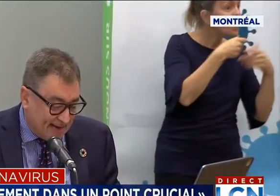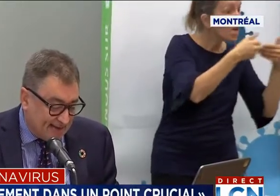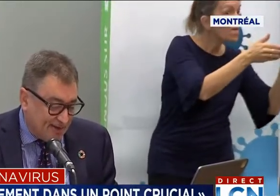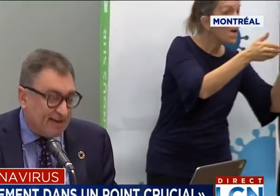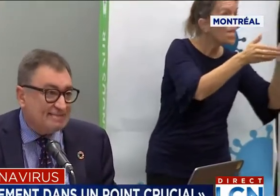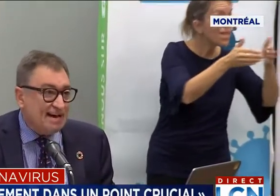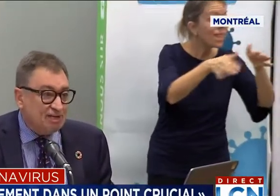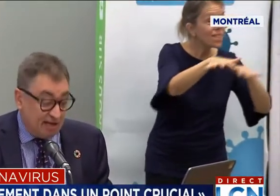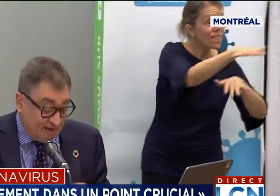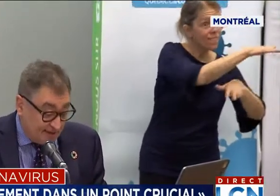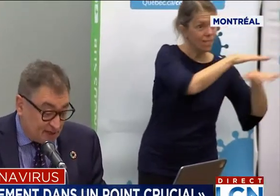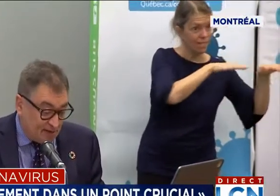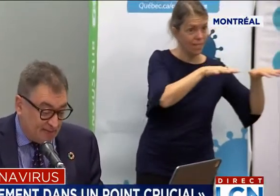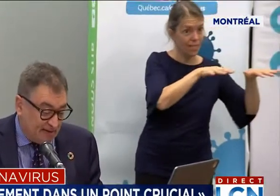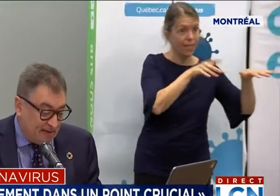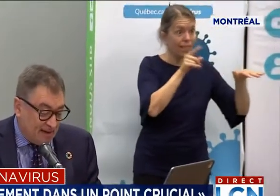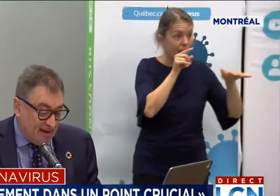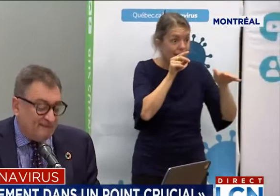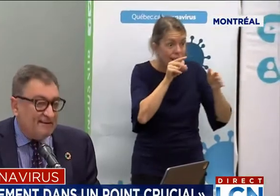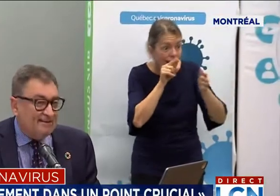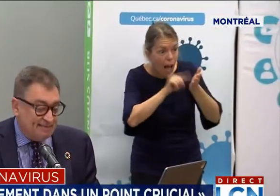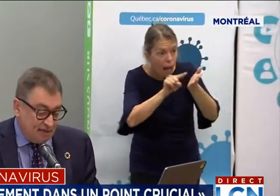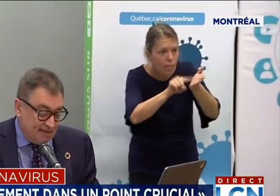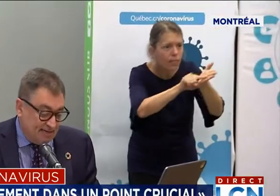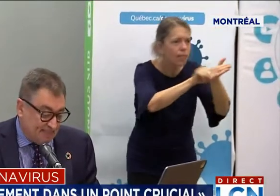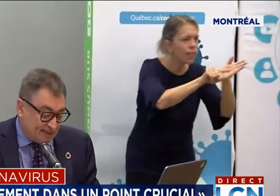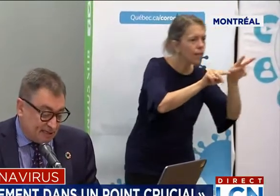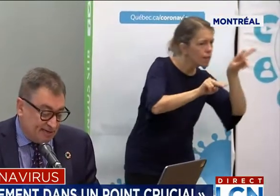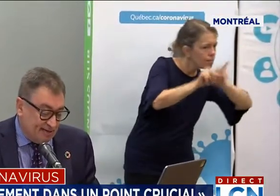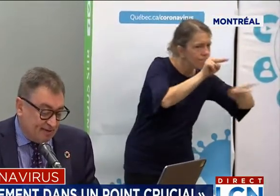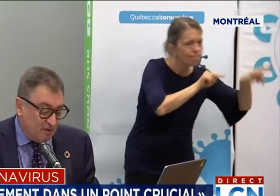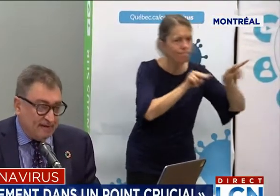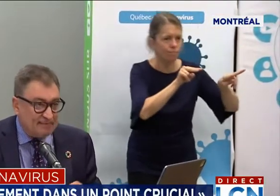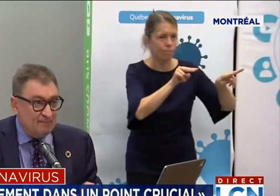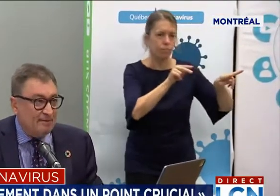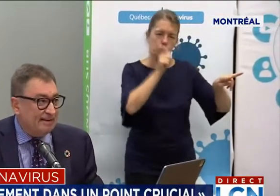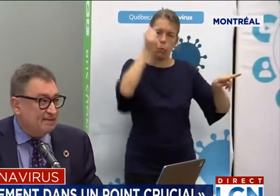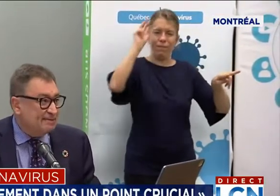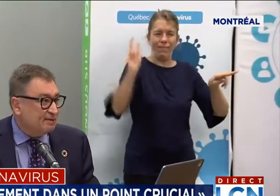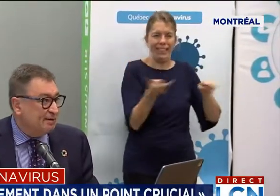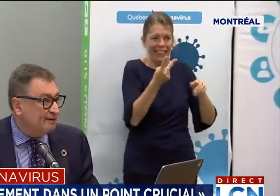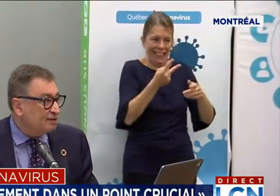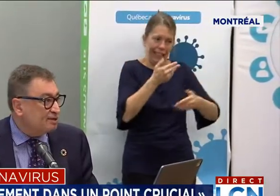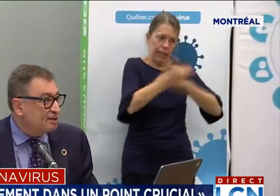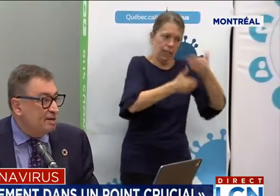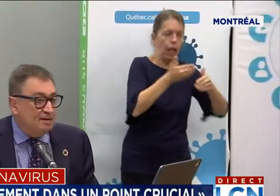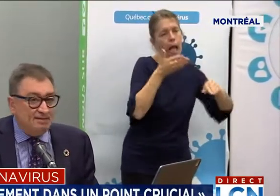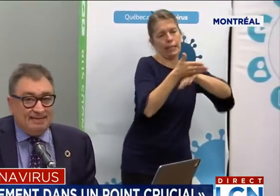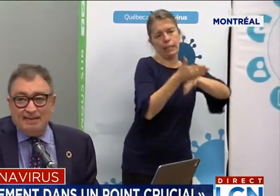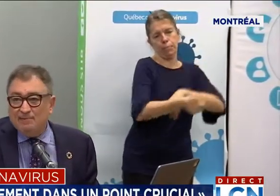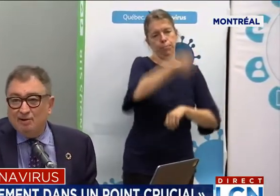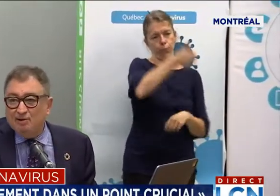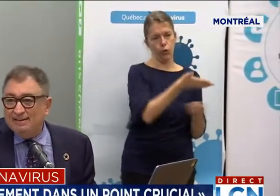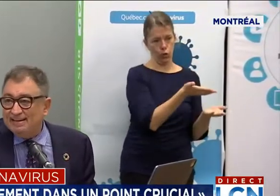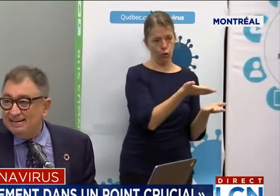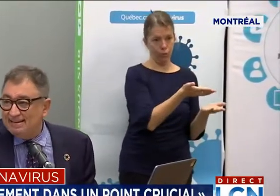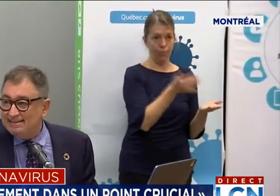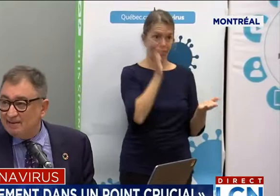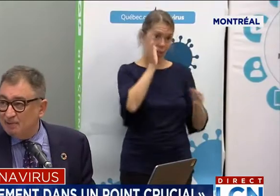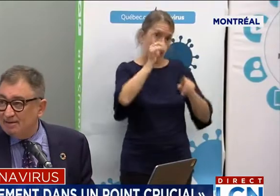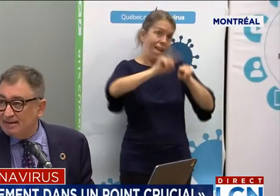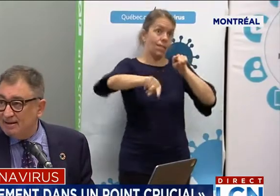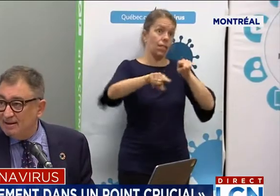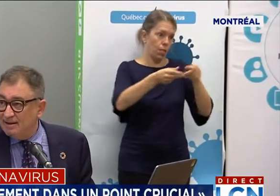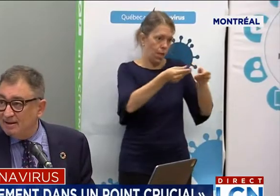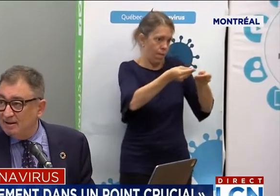travail d'enquête et de traçage qui est fait actuellement afin d'isoler les personnes et limiter au maximum la transmission dans le virus. Cet élément-là est très,